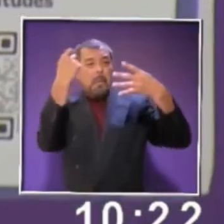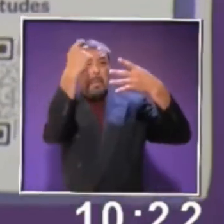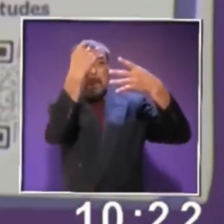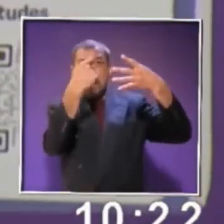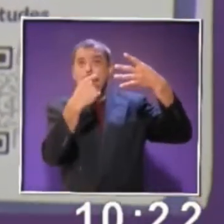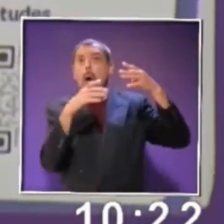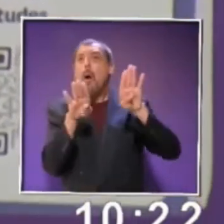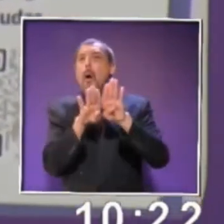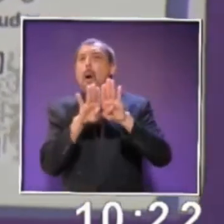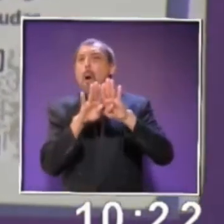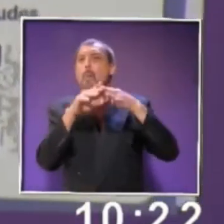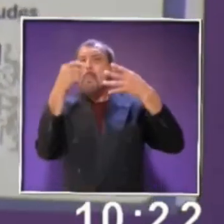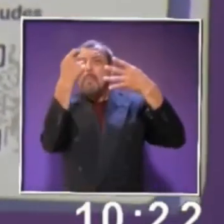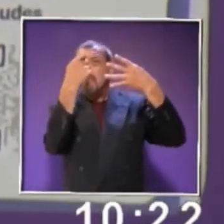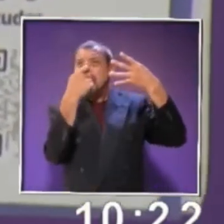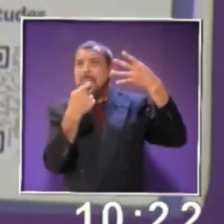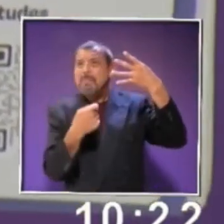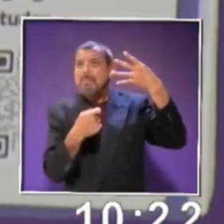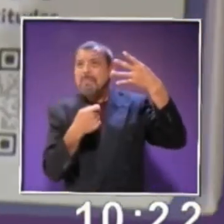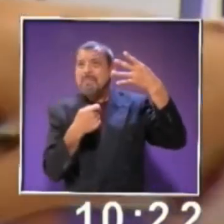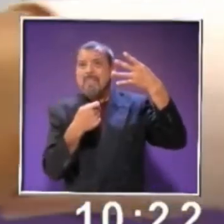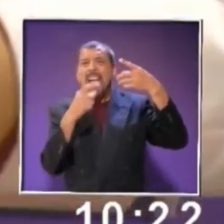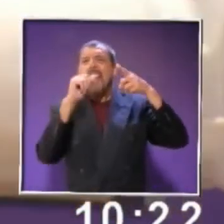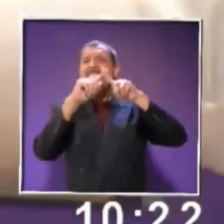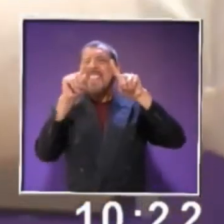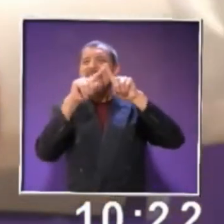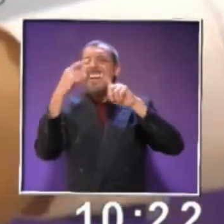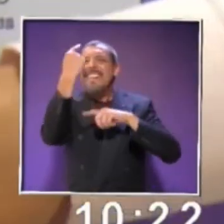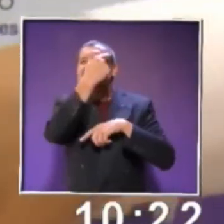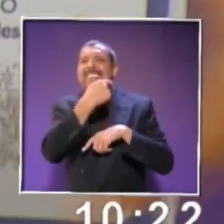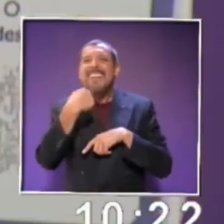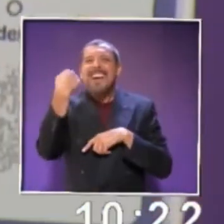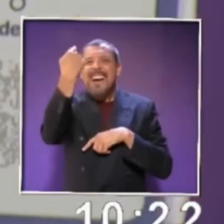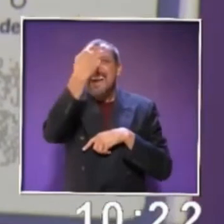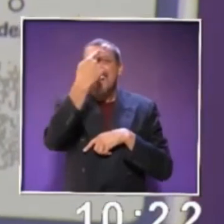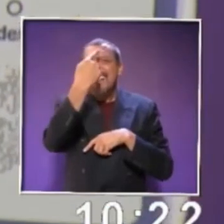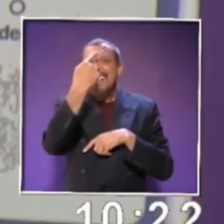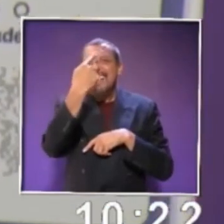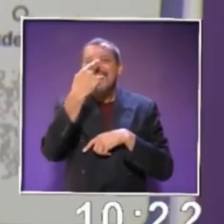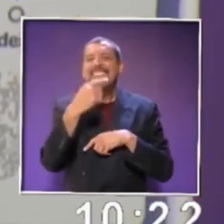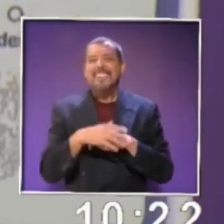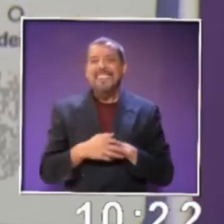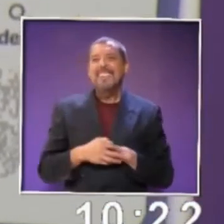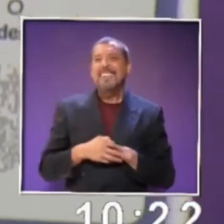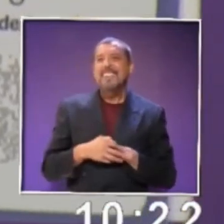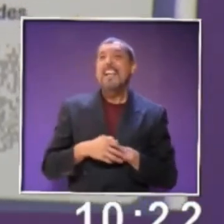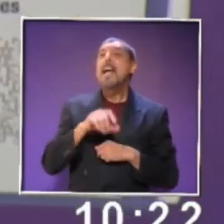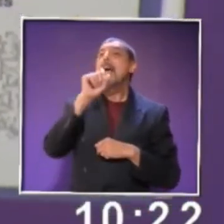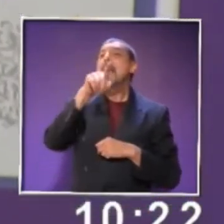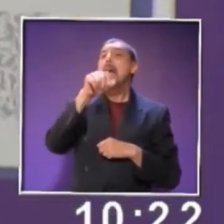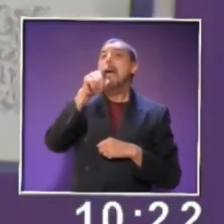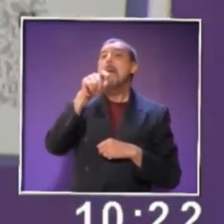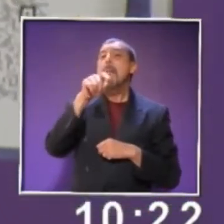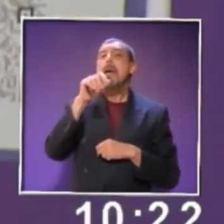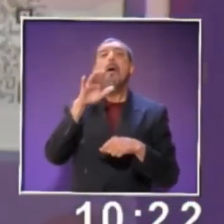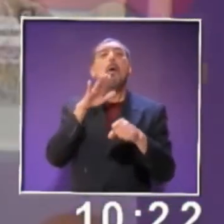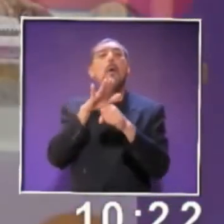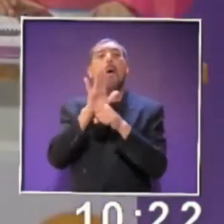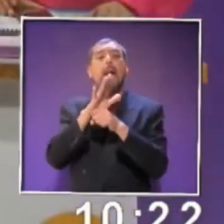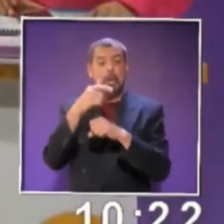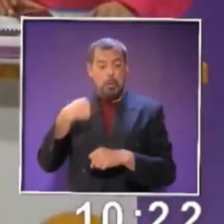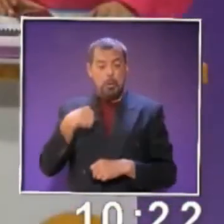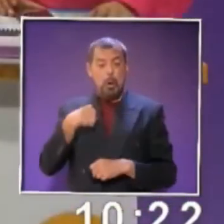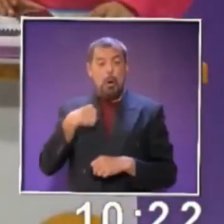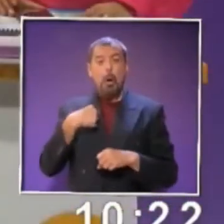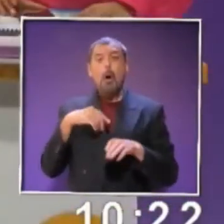cuál fue la disposición del niño. Pero también en la parte de abajo, como podemos observar, también viene cuál es la disposición de yo